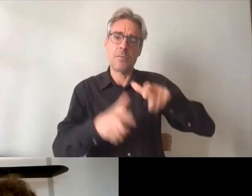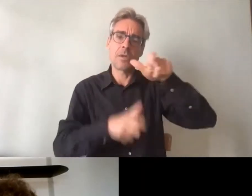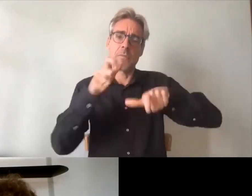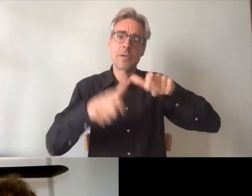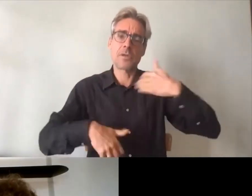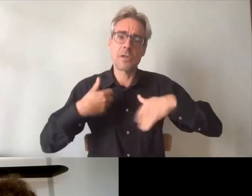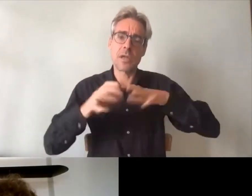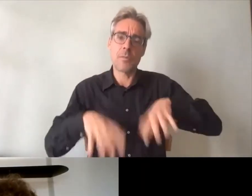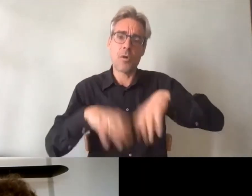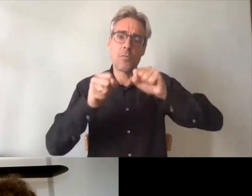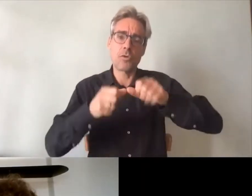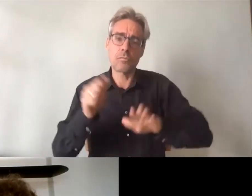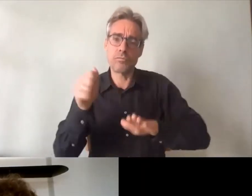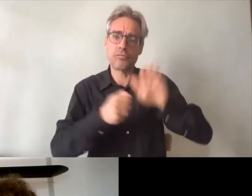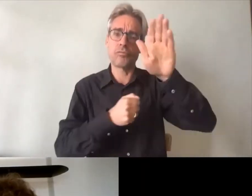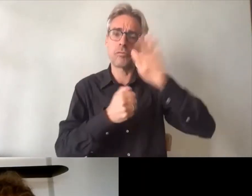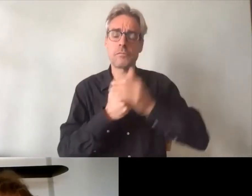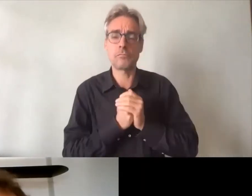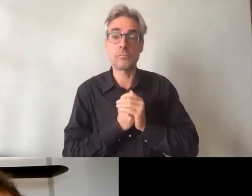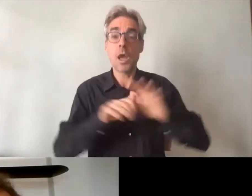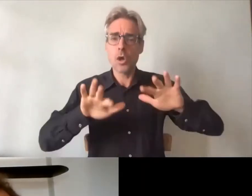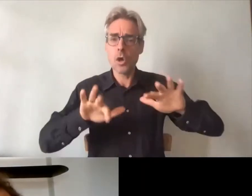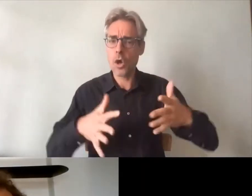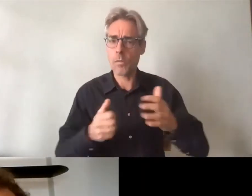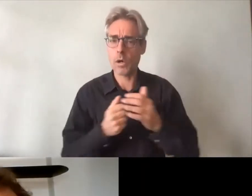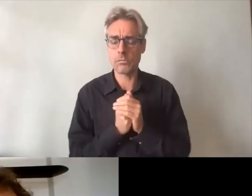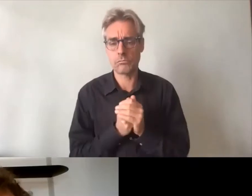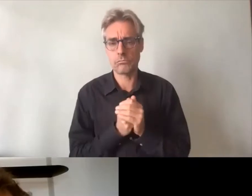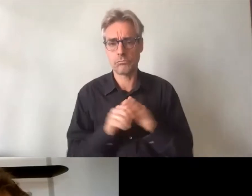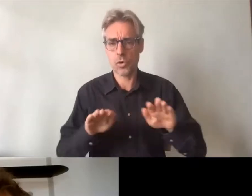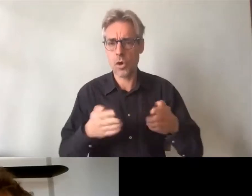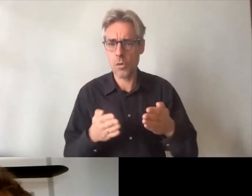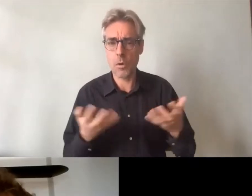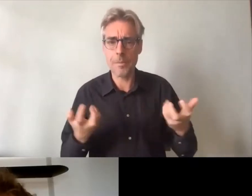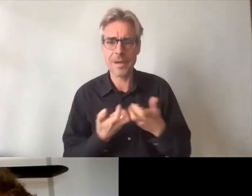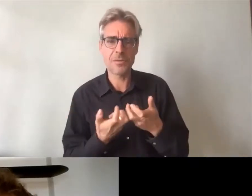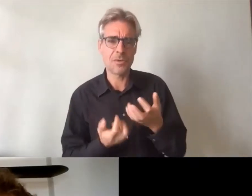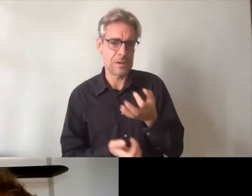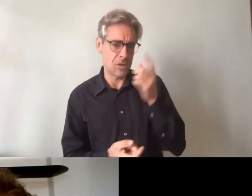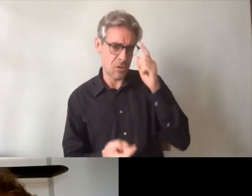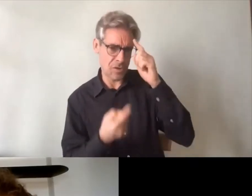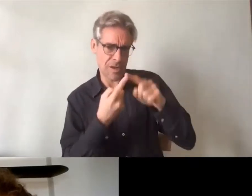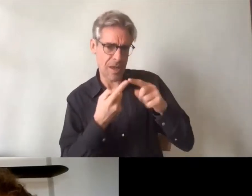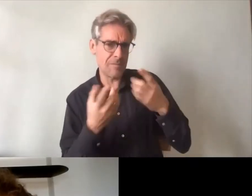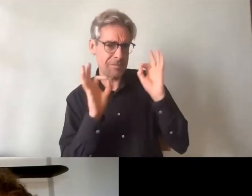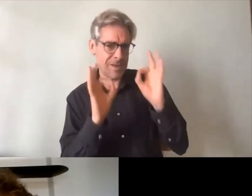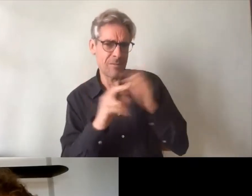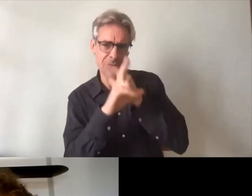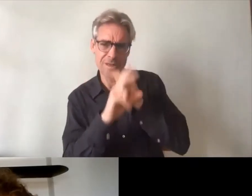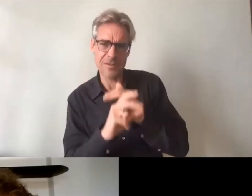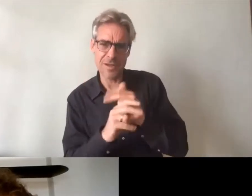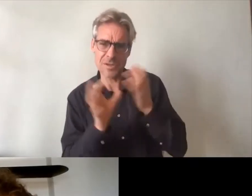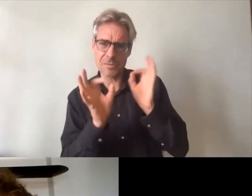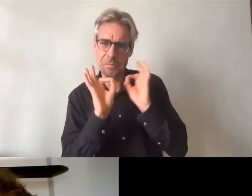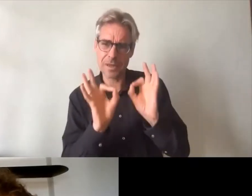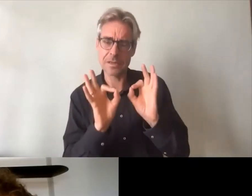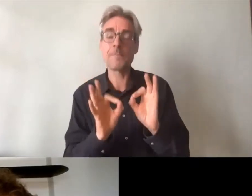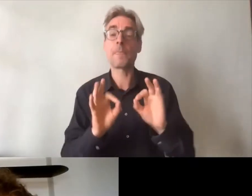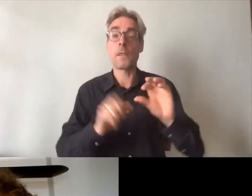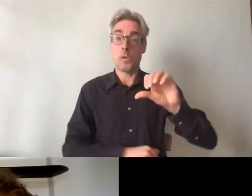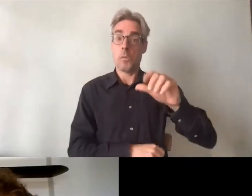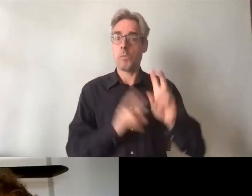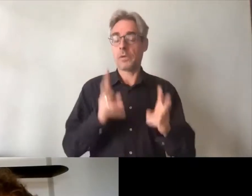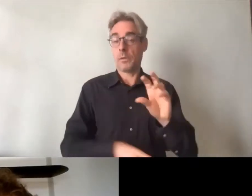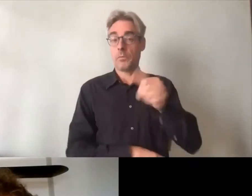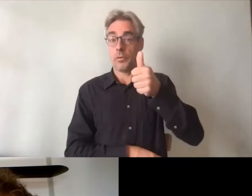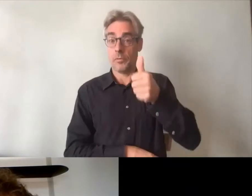en situation de handicap ? Et comment finalement, quand on parle de ces sujets, de quoi parle-t-on ? Et j'aimerais que dans un premier temps, vous